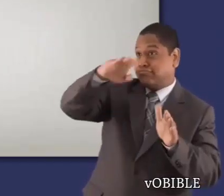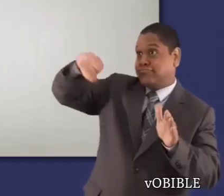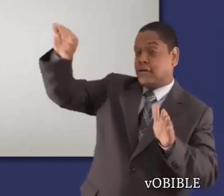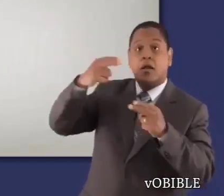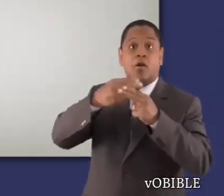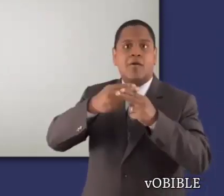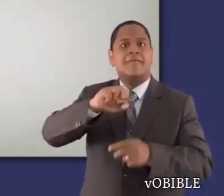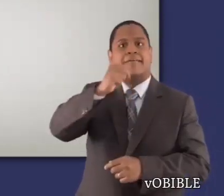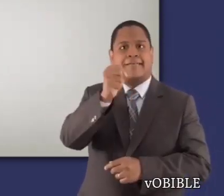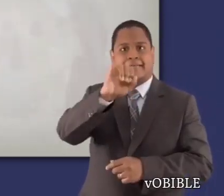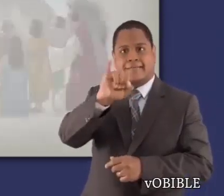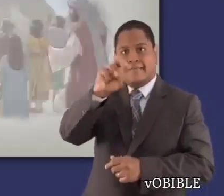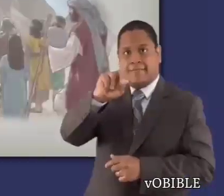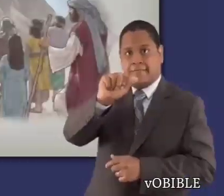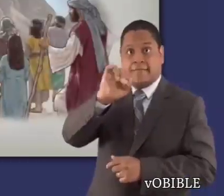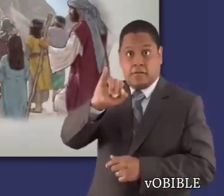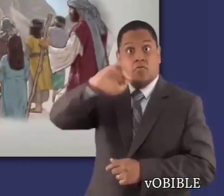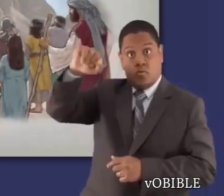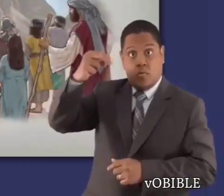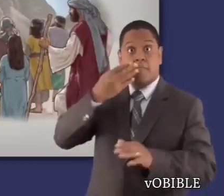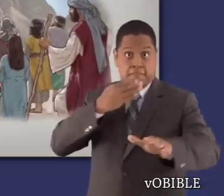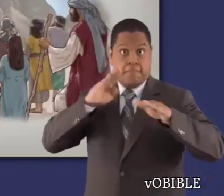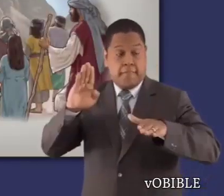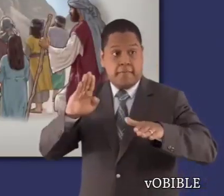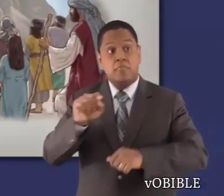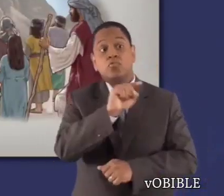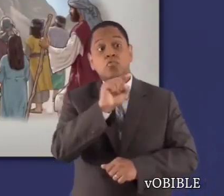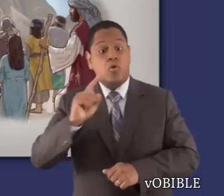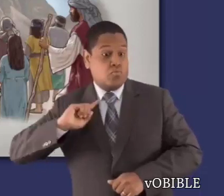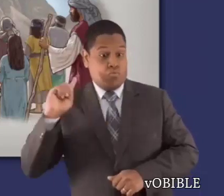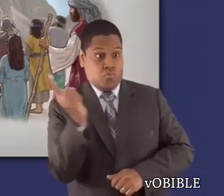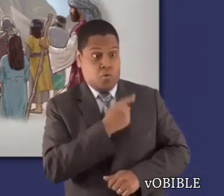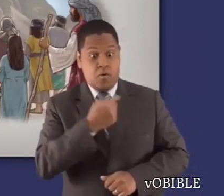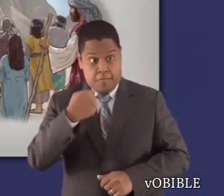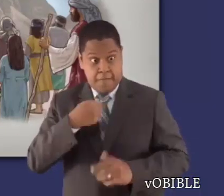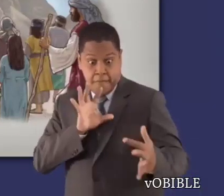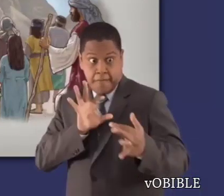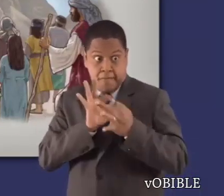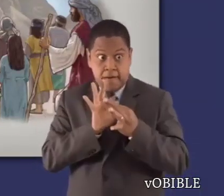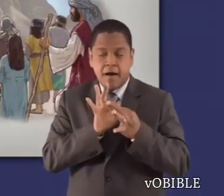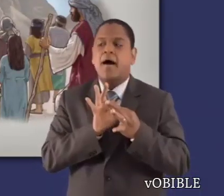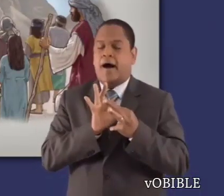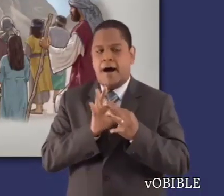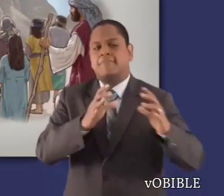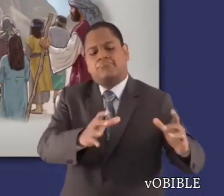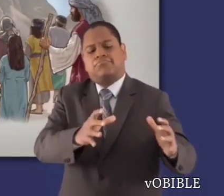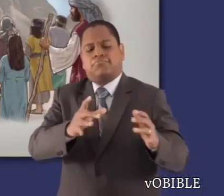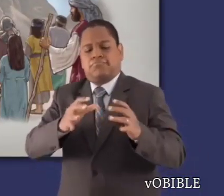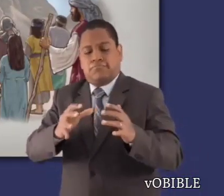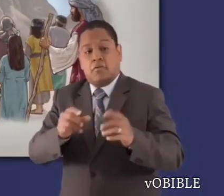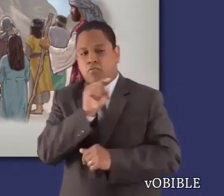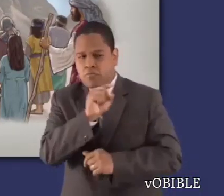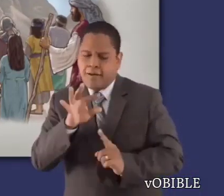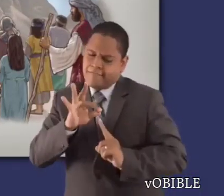En el capítulo 19, Moisés sube al monte Sinaí y Jehová le promete que, si los israelitas lo obedecen al pie